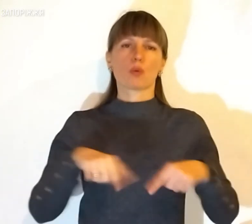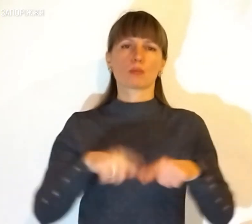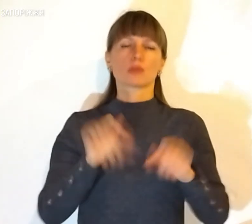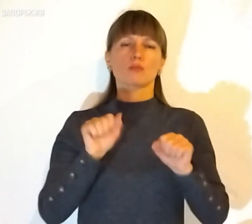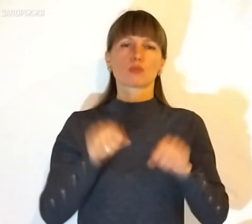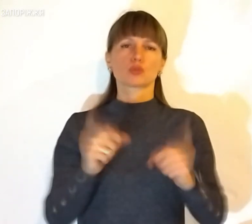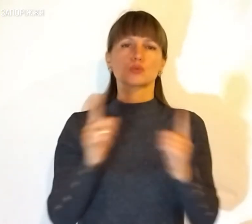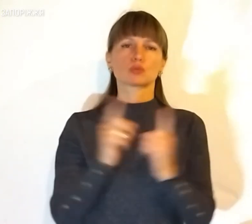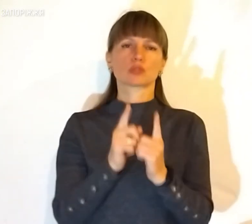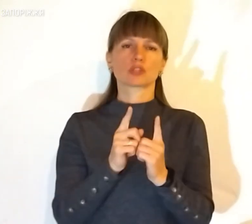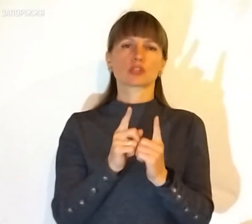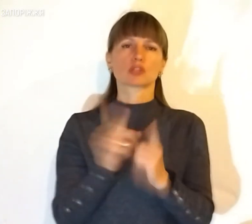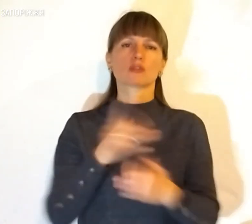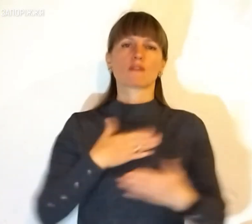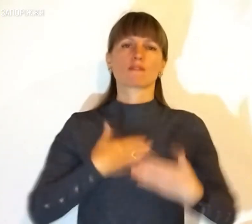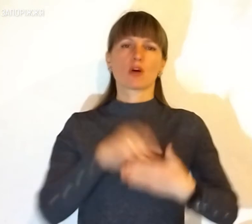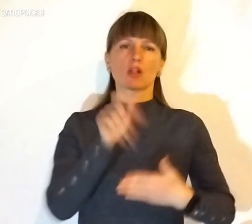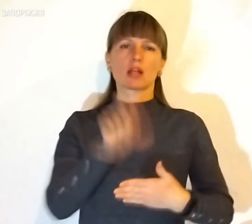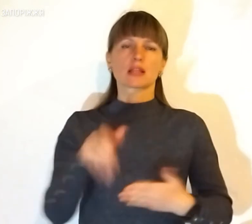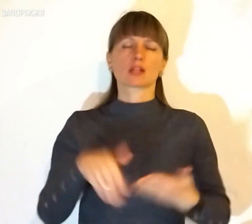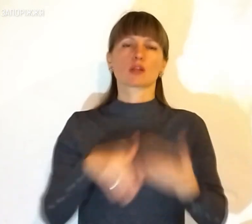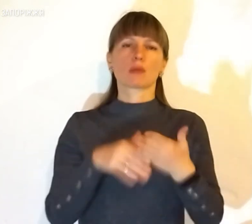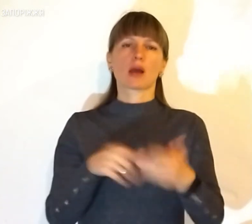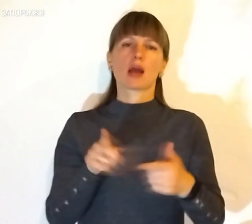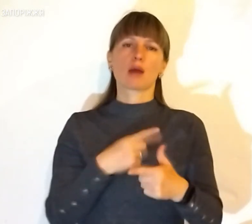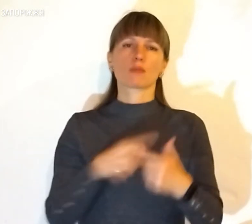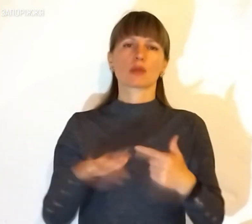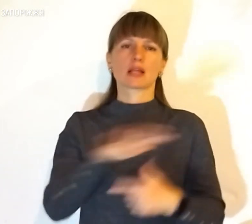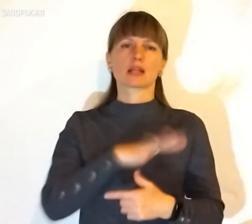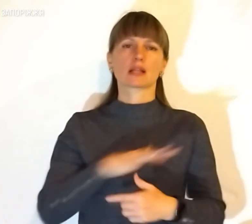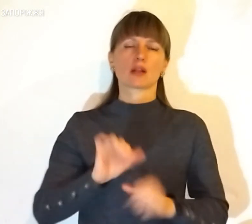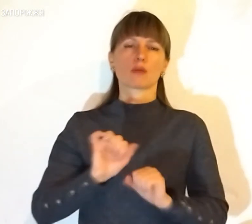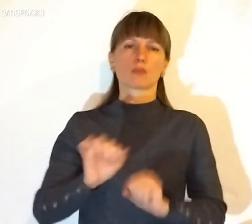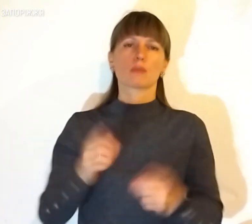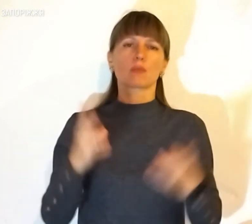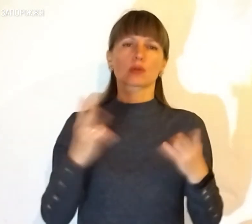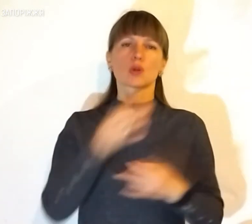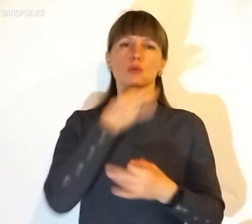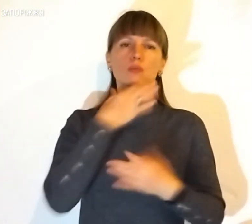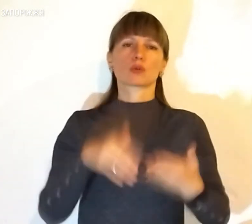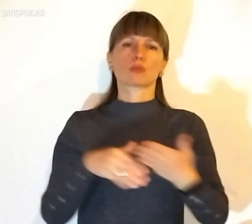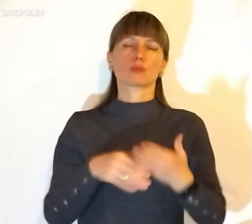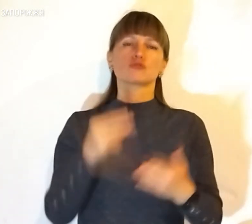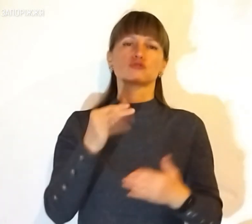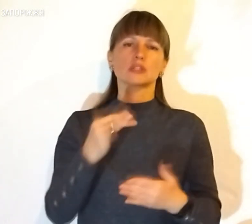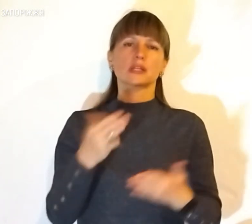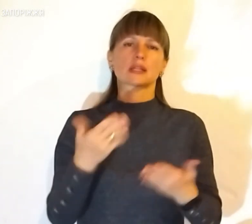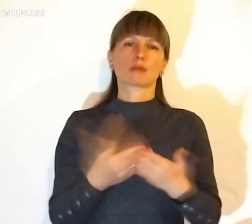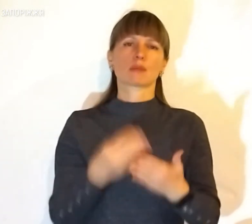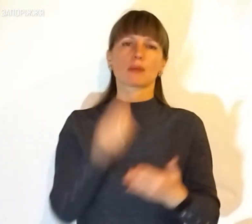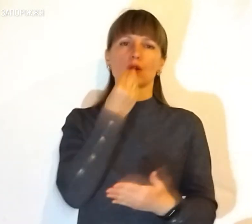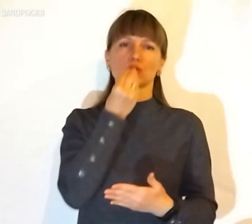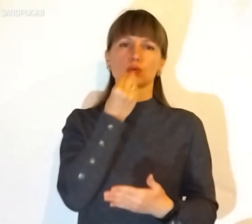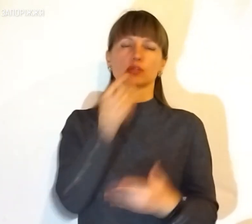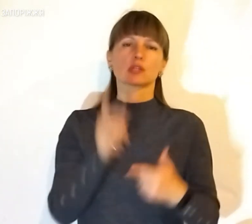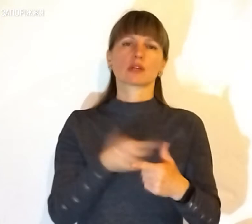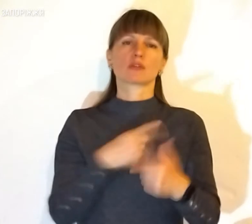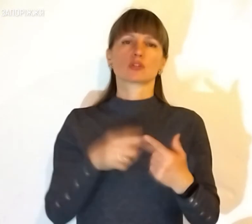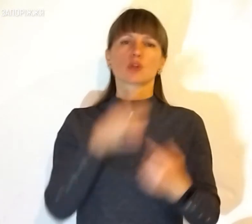хусти про те, що волонтери допомагають, або територіальна оборона потребує будь-якої допомоги, чи, наприклад, продуктів харчування, чи будь-яких